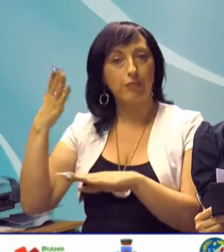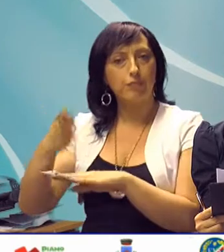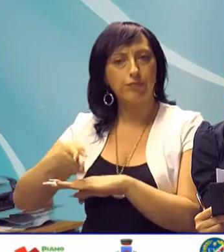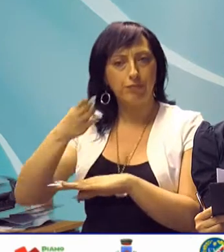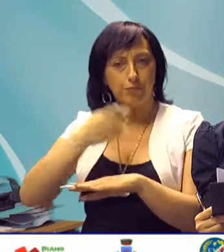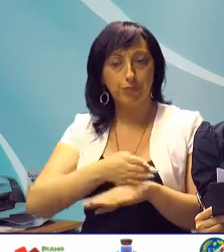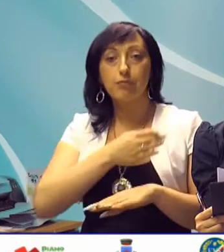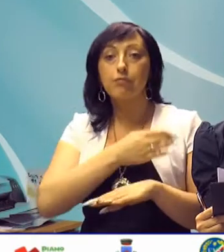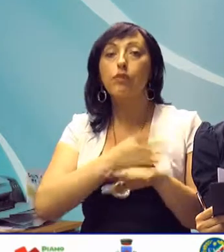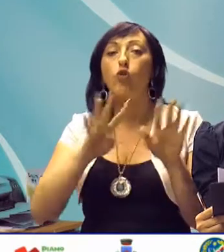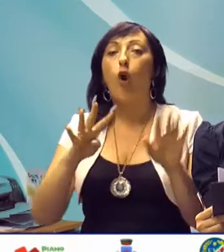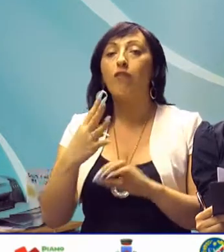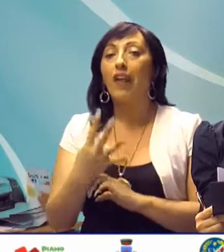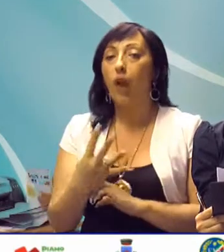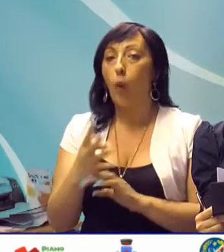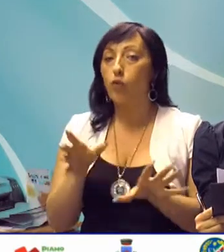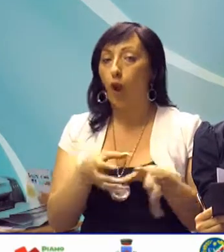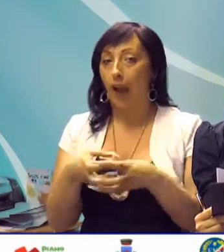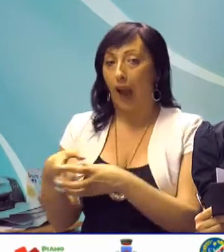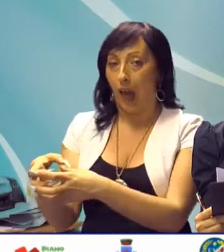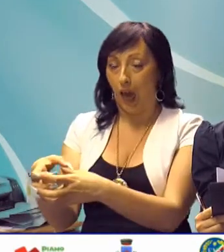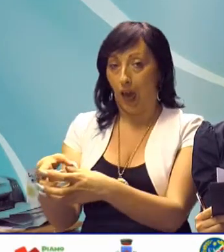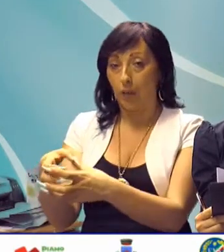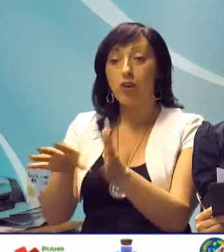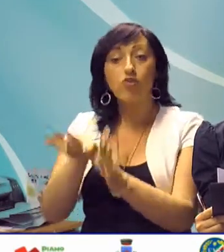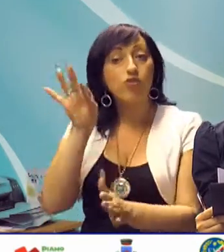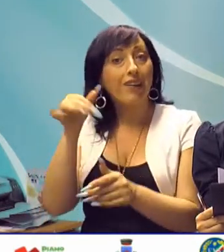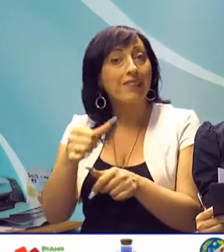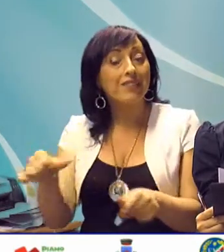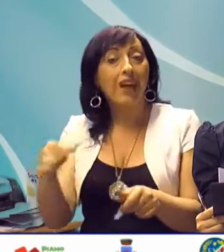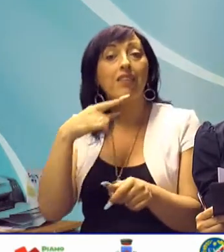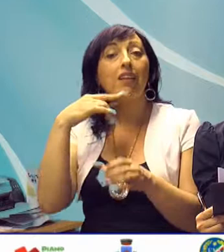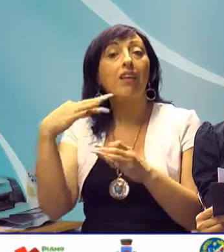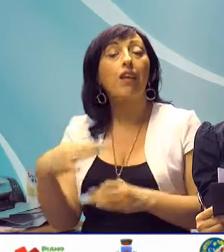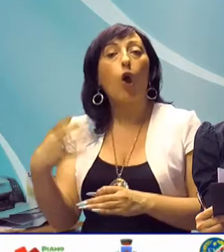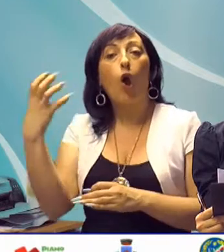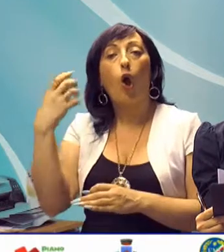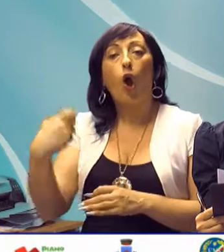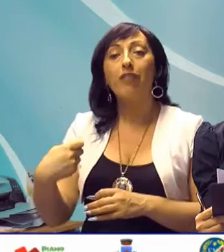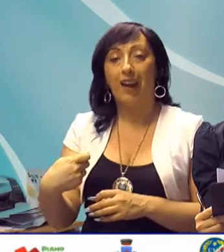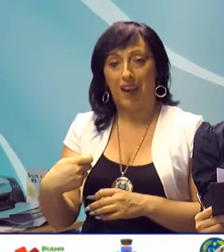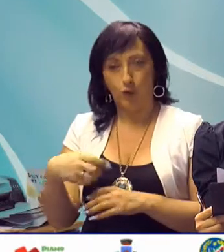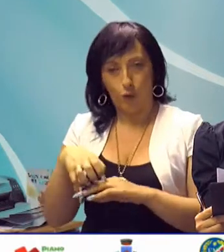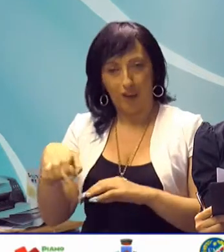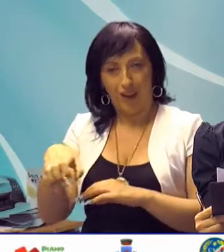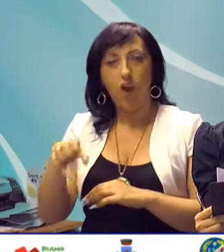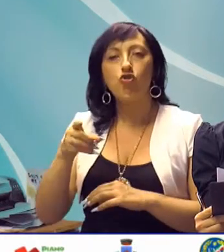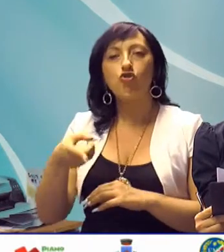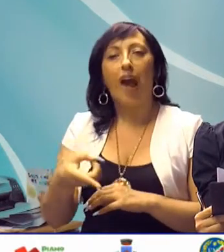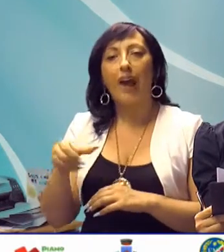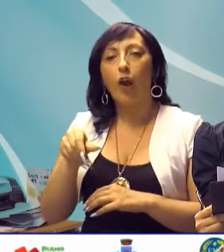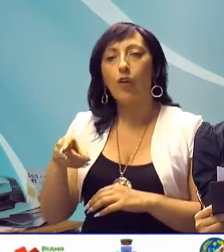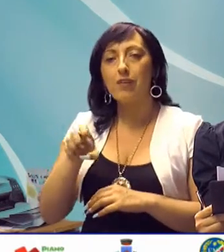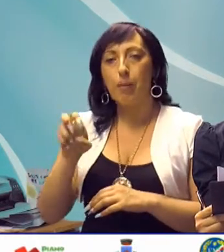in 94 club. La scelta della sede è stata decisa dal governatore distrettuale Giancarlo